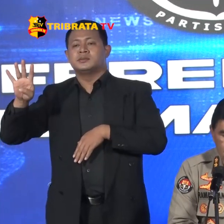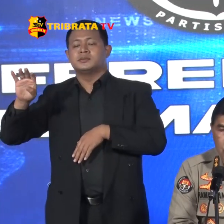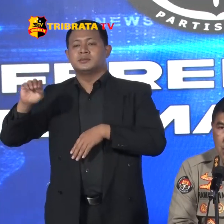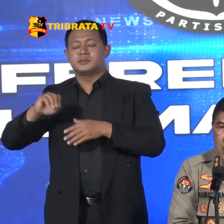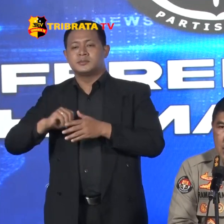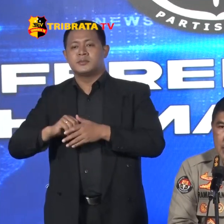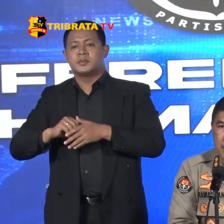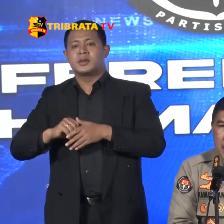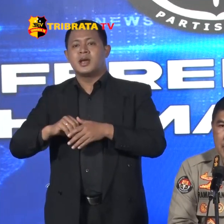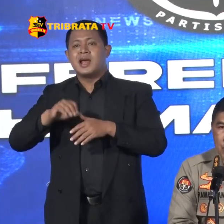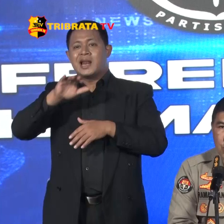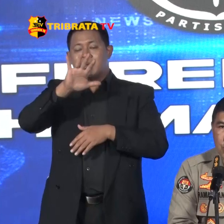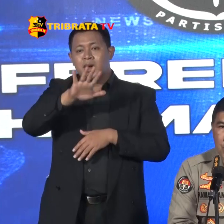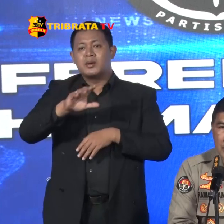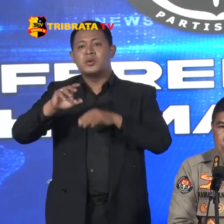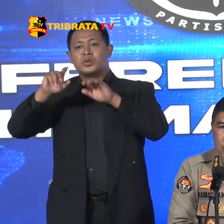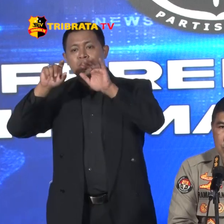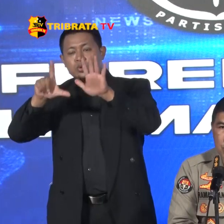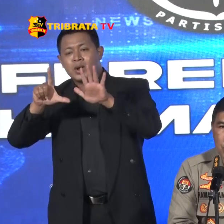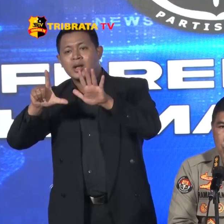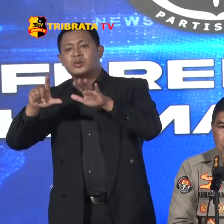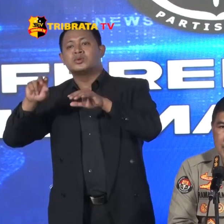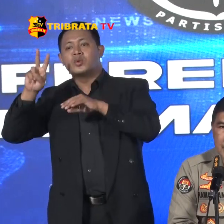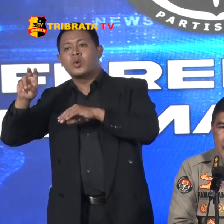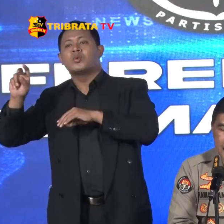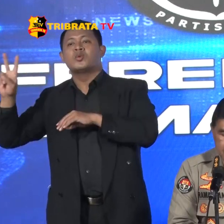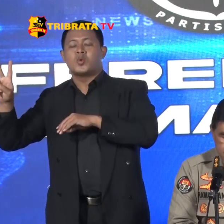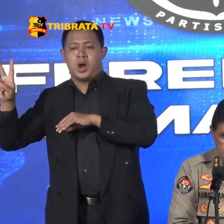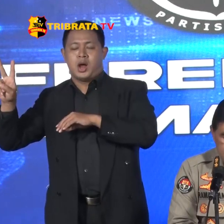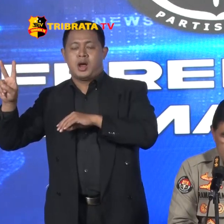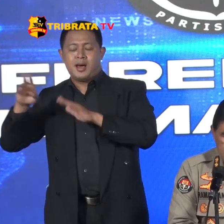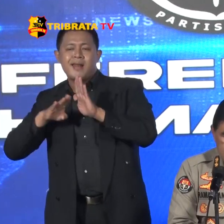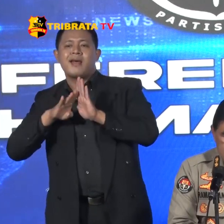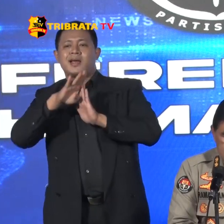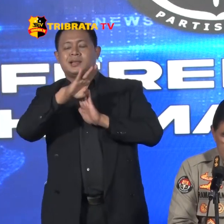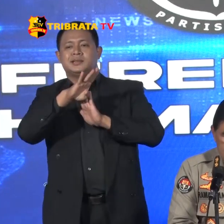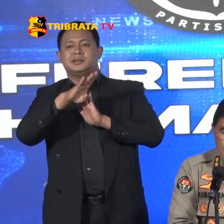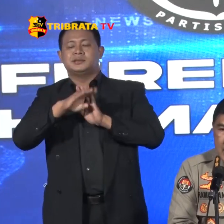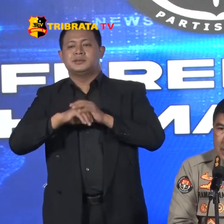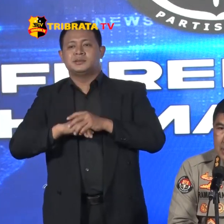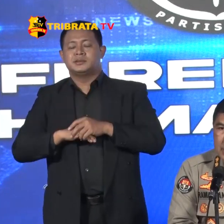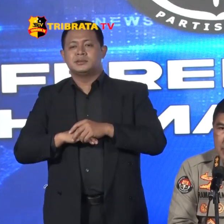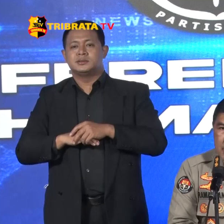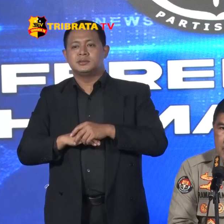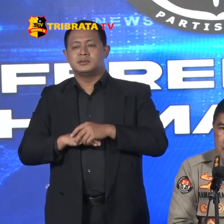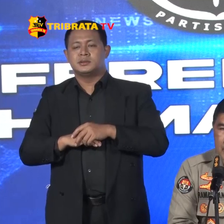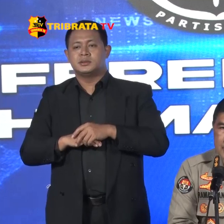Minggu ke-7 5.772 Kejadian Sehingga